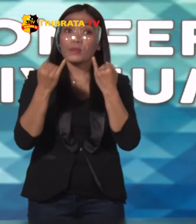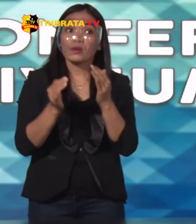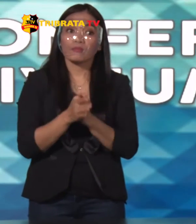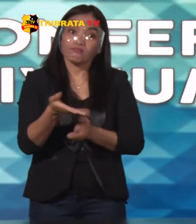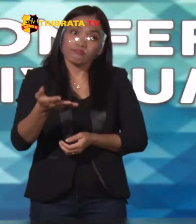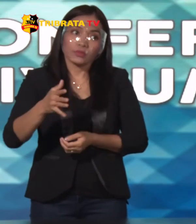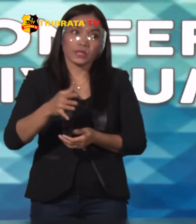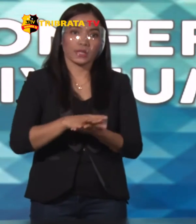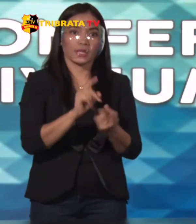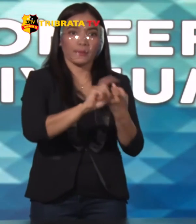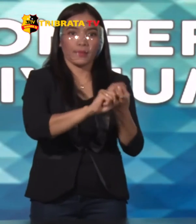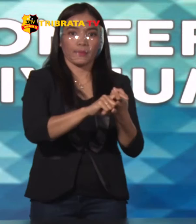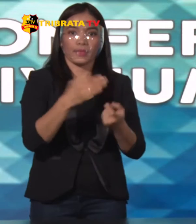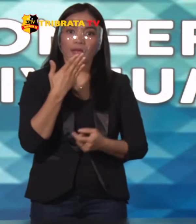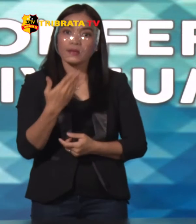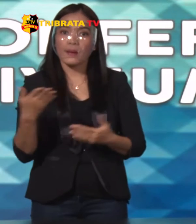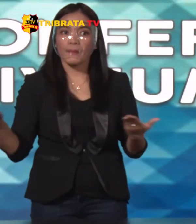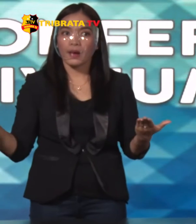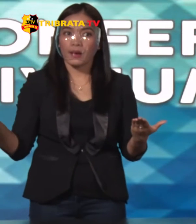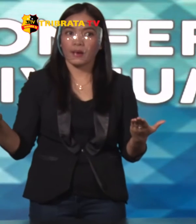Dekat-dekat sekalian Ada yang mau ditanyakan